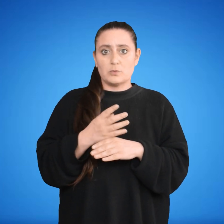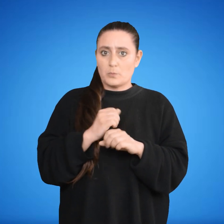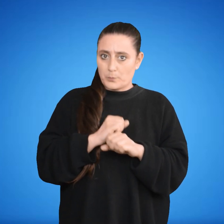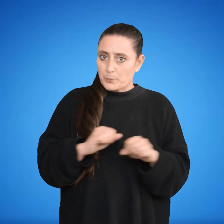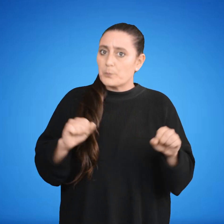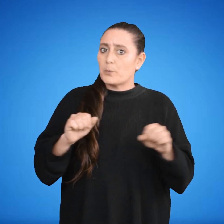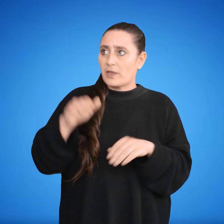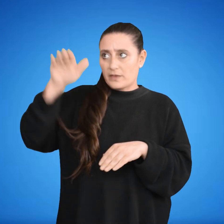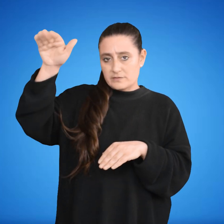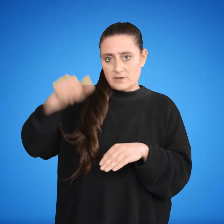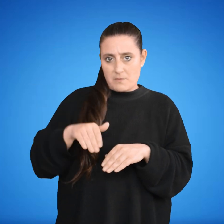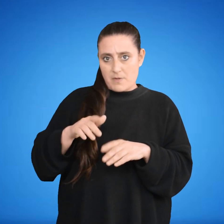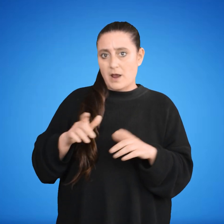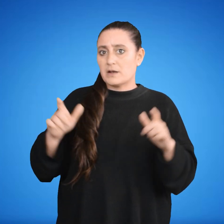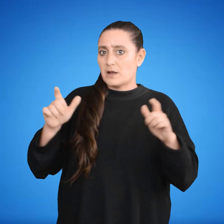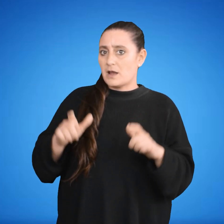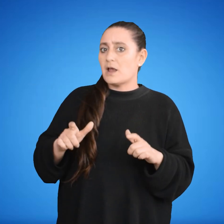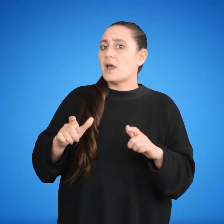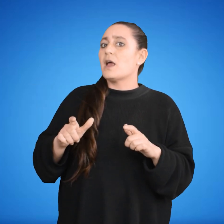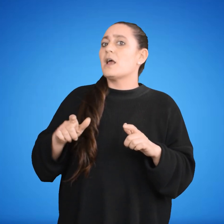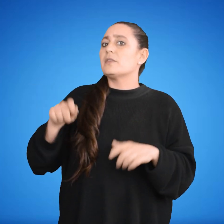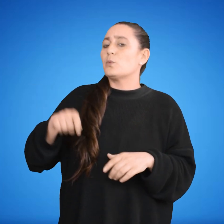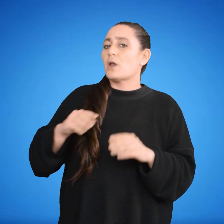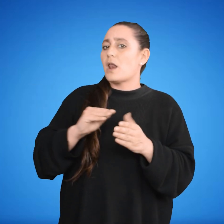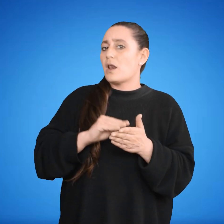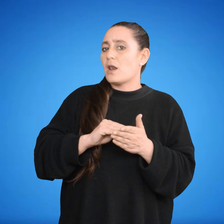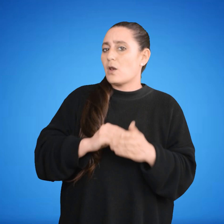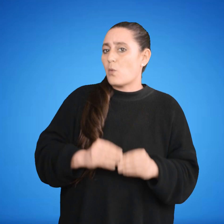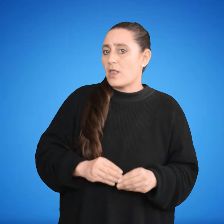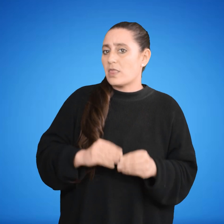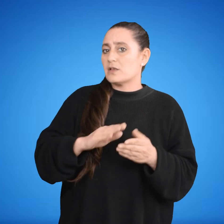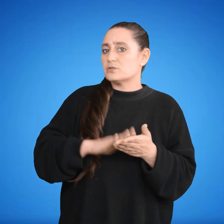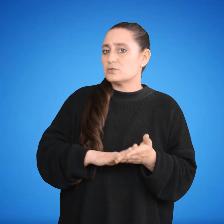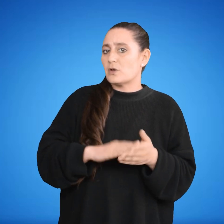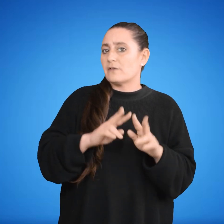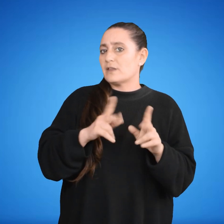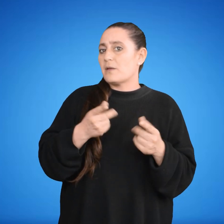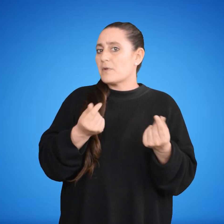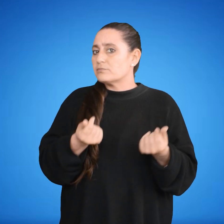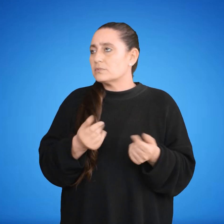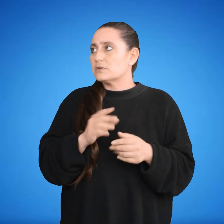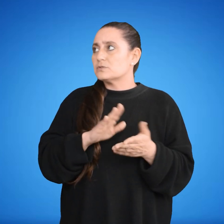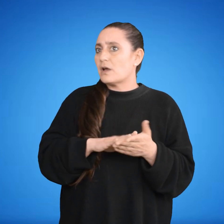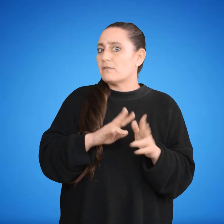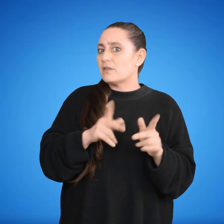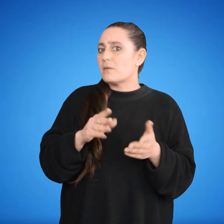intervención del Tribunal de Cuentas para informarse sobre cuestiones relativas a la Hacienda o a la Administración Departamental.